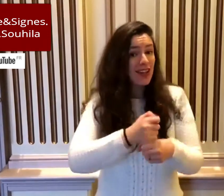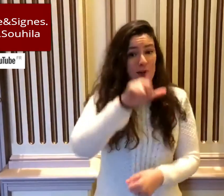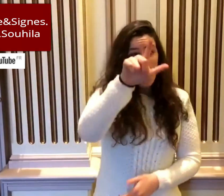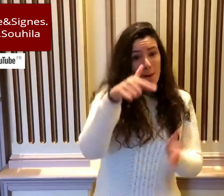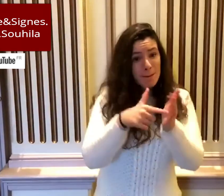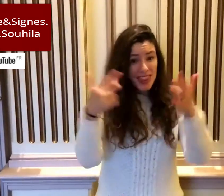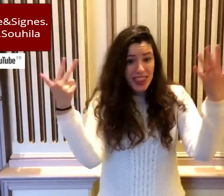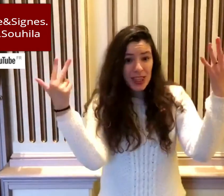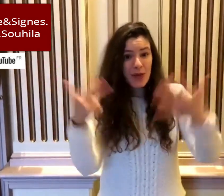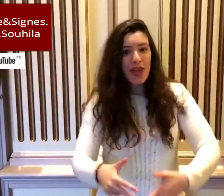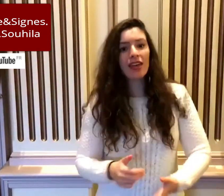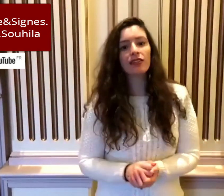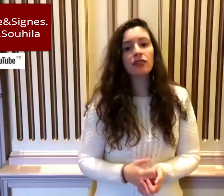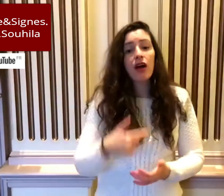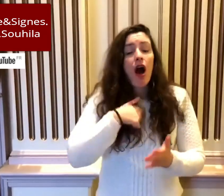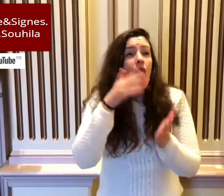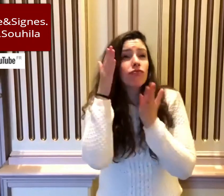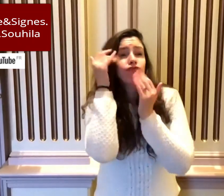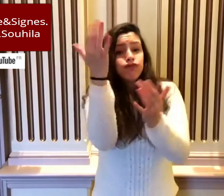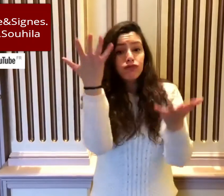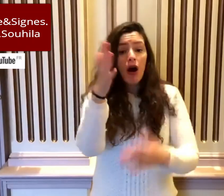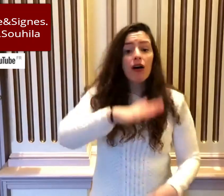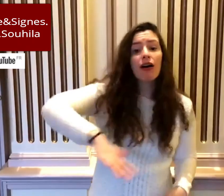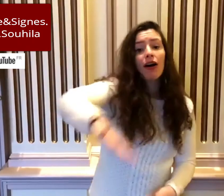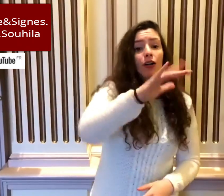J'ai